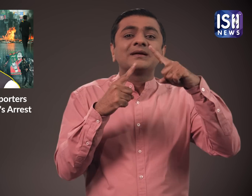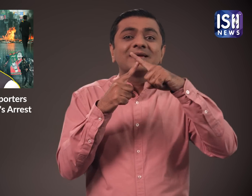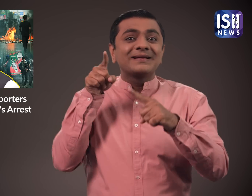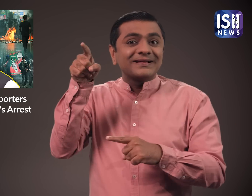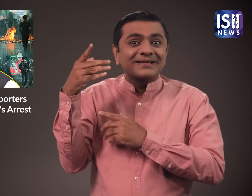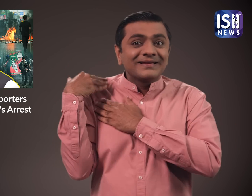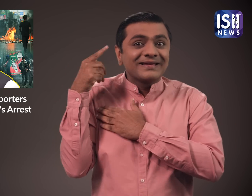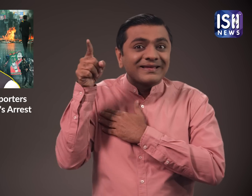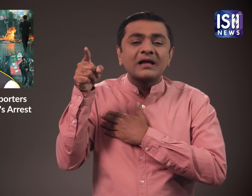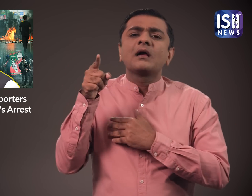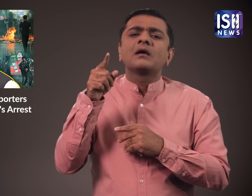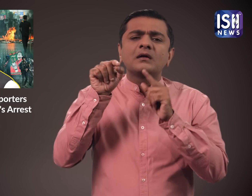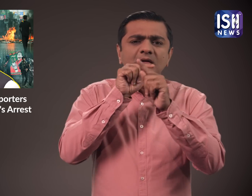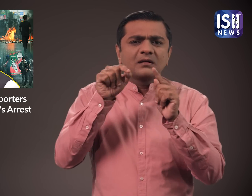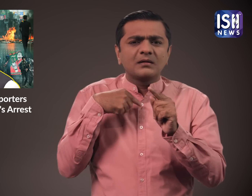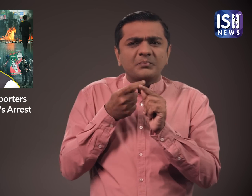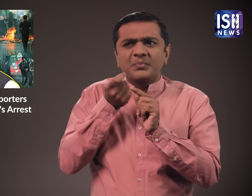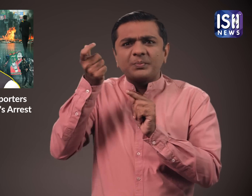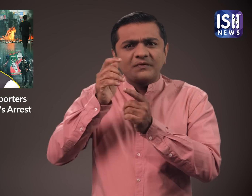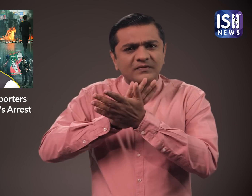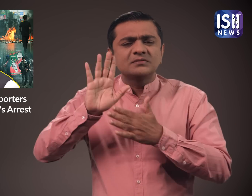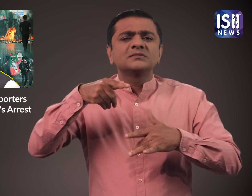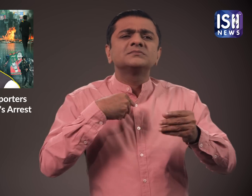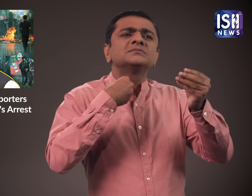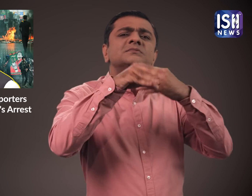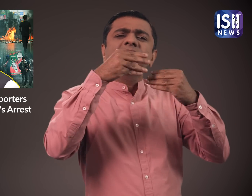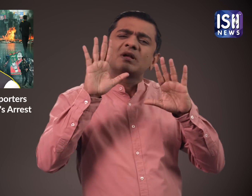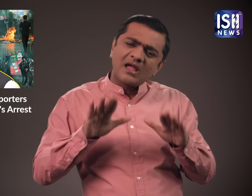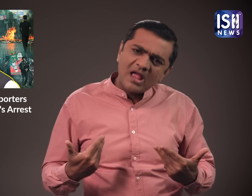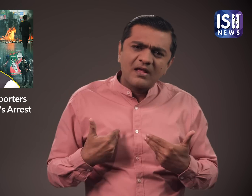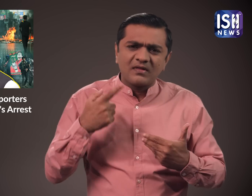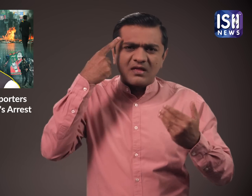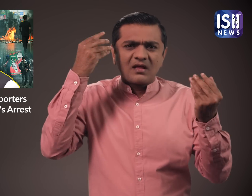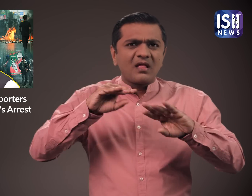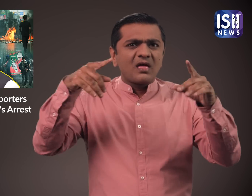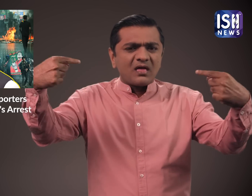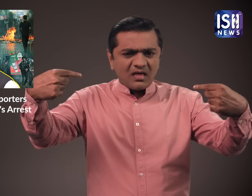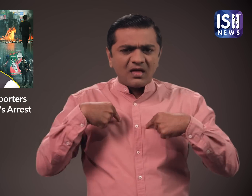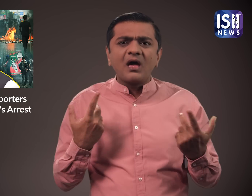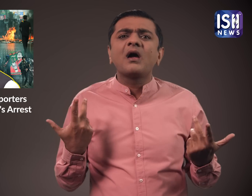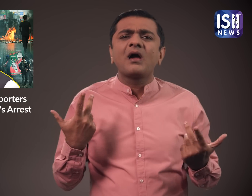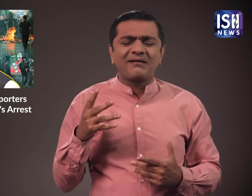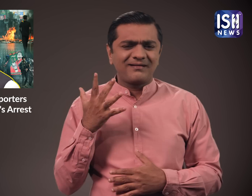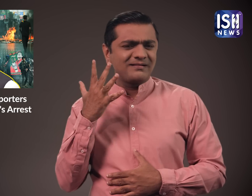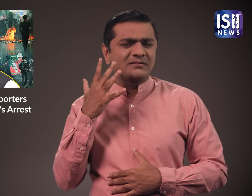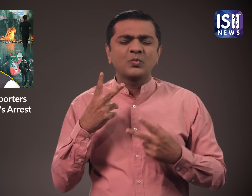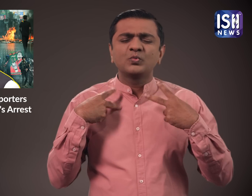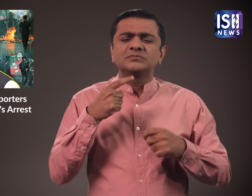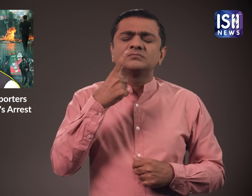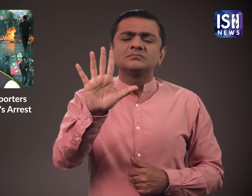अबय दूप से उपहार बेचे थे उन्हें कोट में पेश होने के लिए तलब किया गया था खान ने कहा कि वह गोली लगने की चोट से उबर रहे